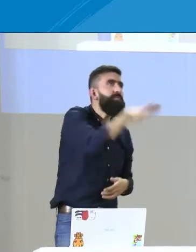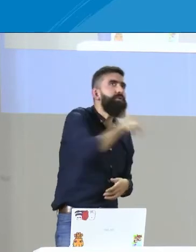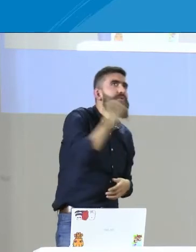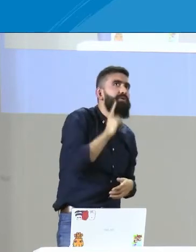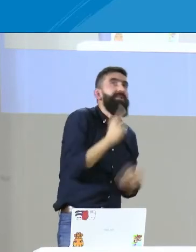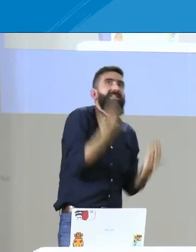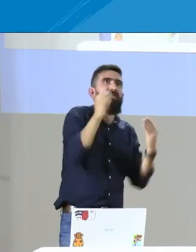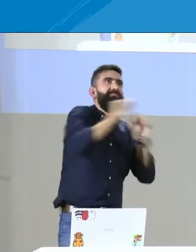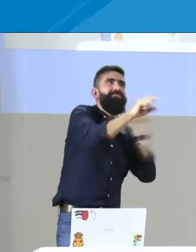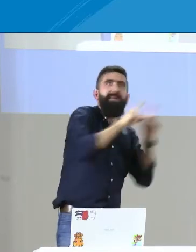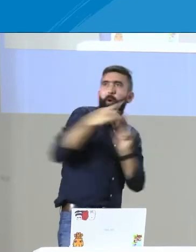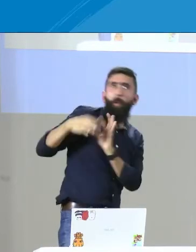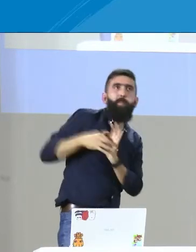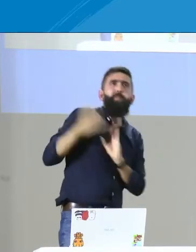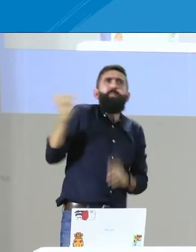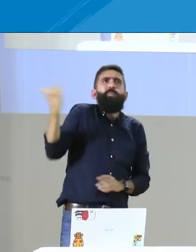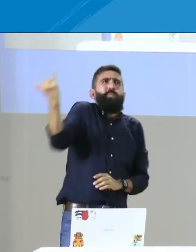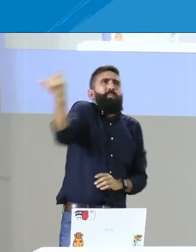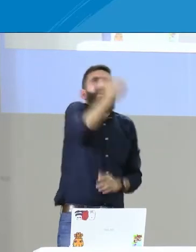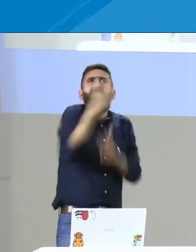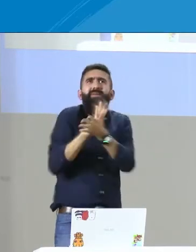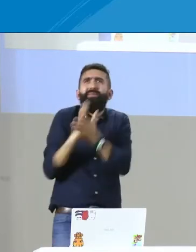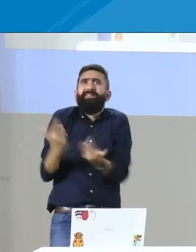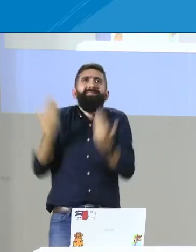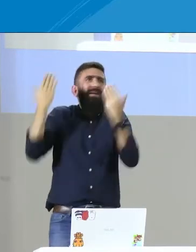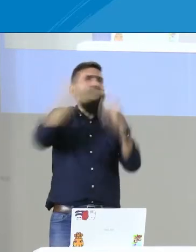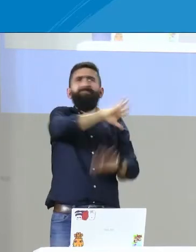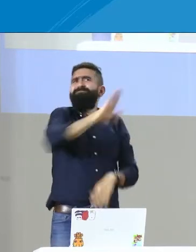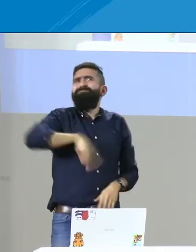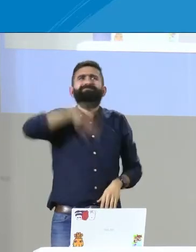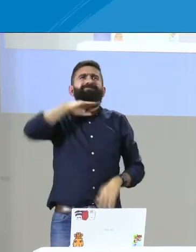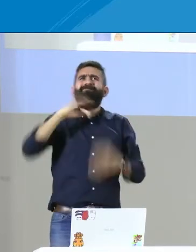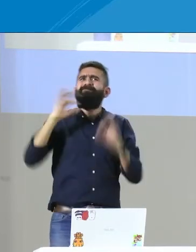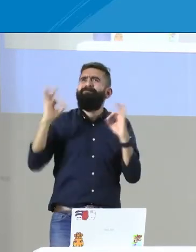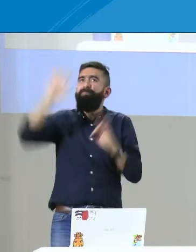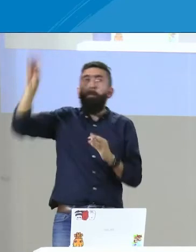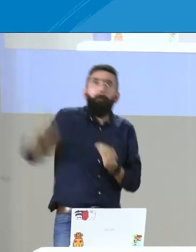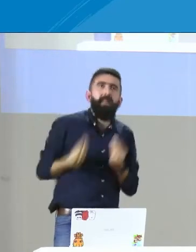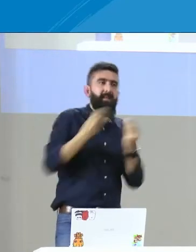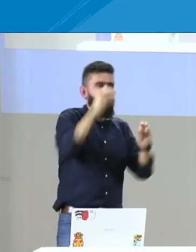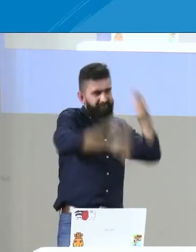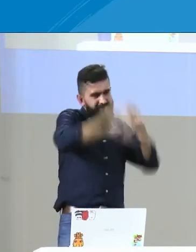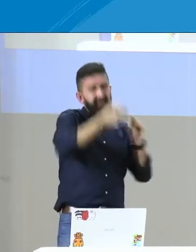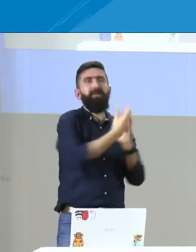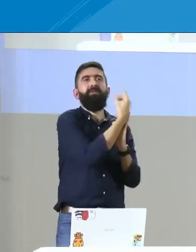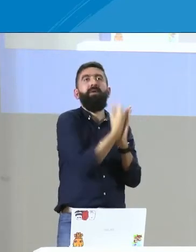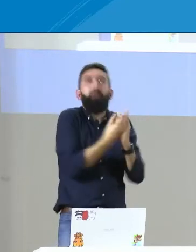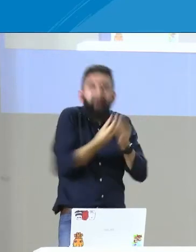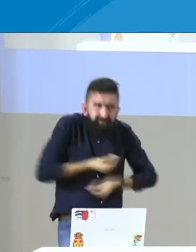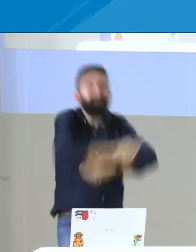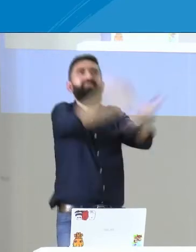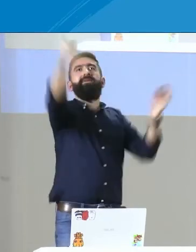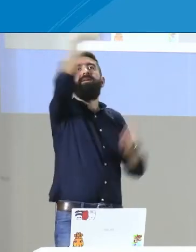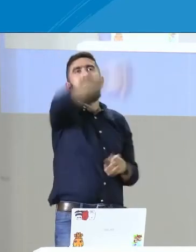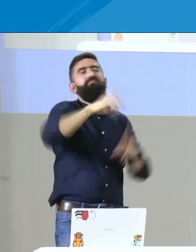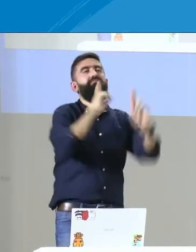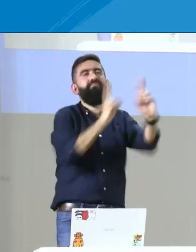educativo, entonces, allí es donde vamos a basar nuestro estudio para empezar a hacer consultas a nivel nacional a toda la comunidad sorda. tenemos diferentes